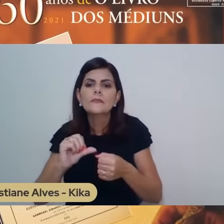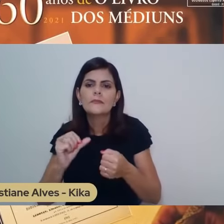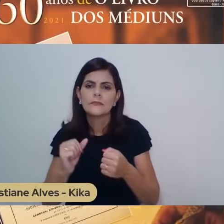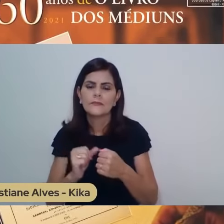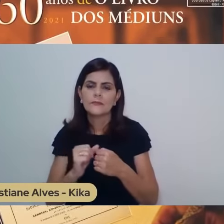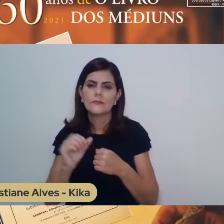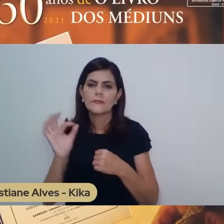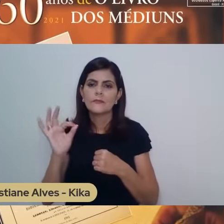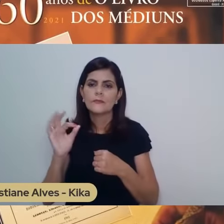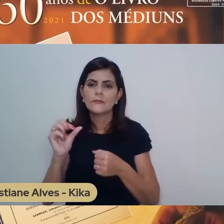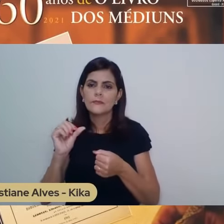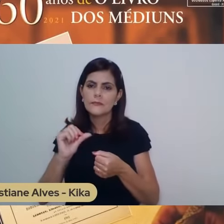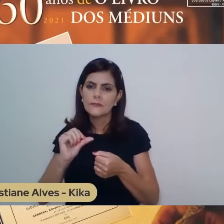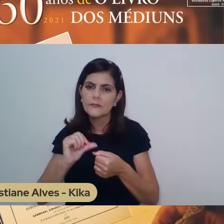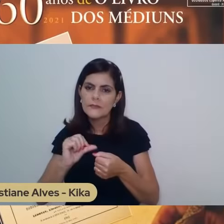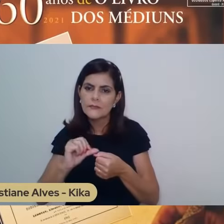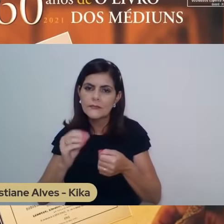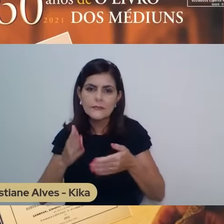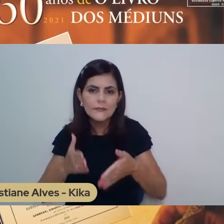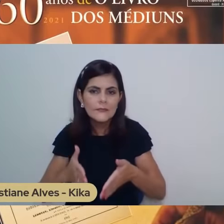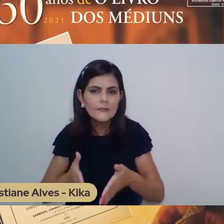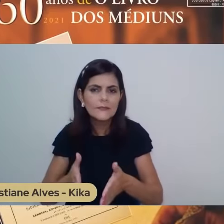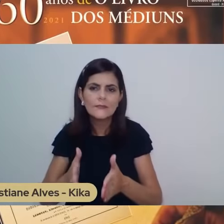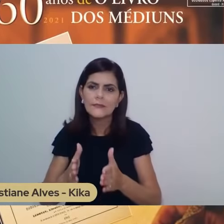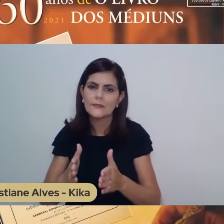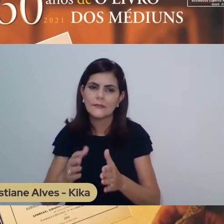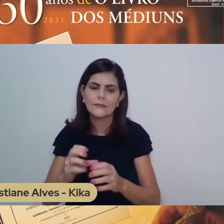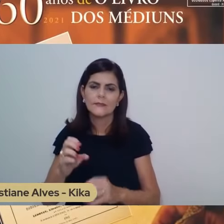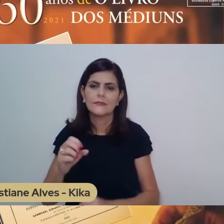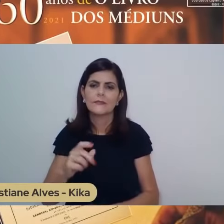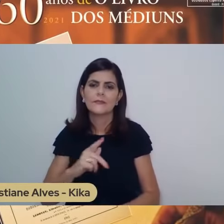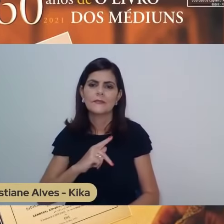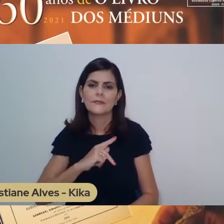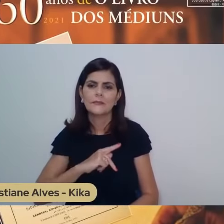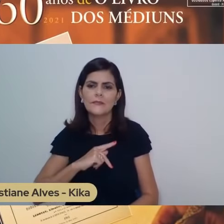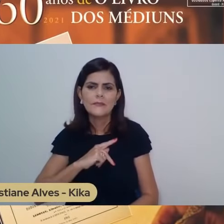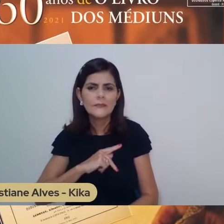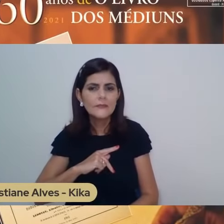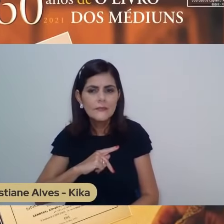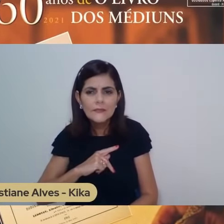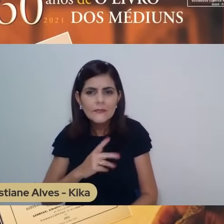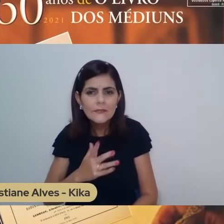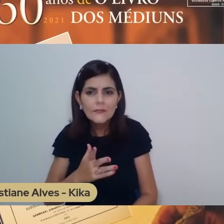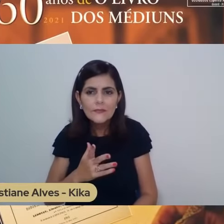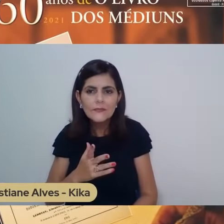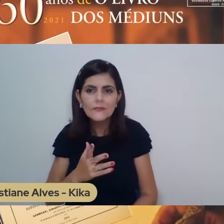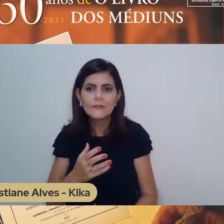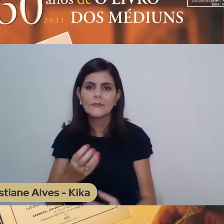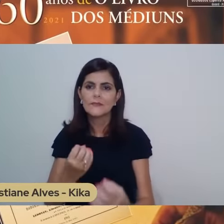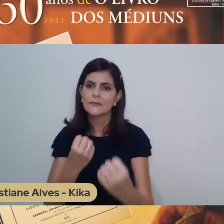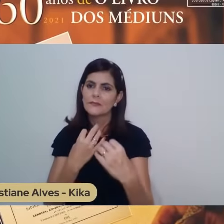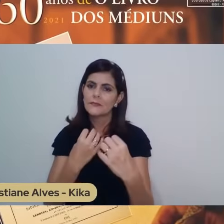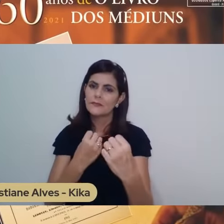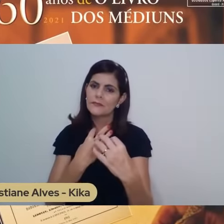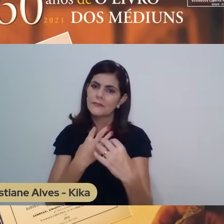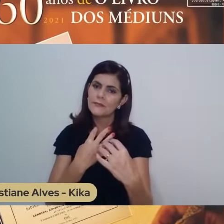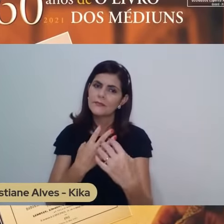realizar, foi isso o que Saulo depois, Paulo, nos ensinou sobretudo.